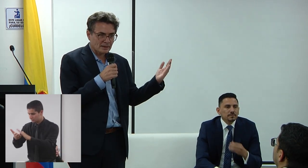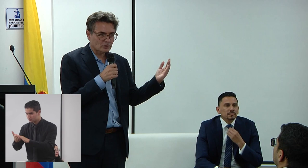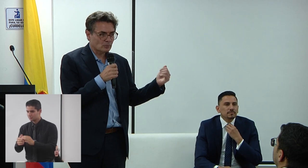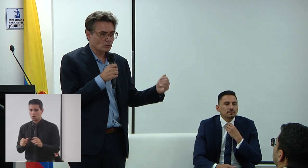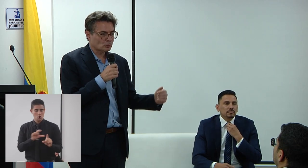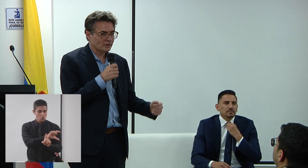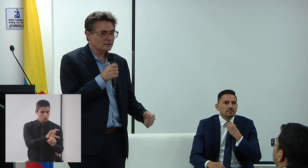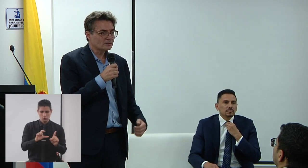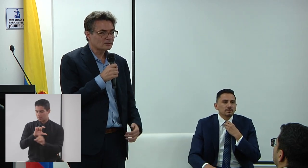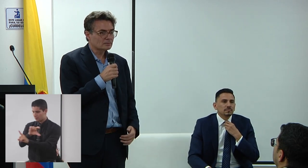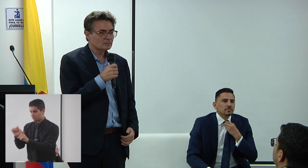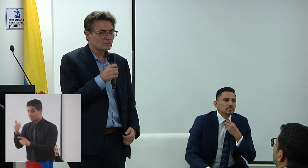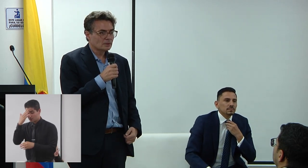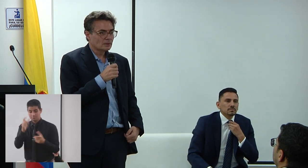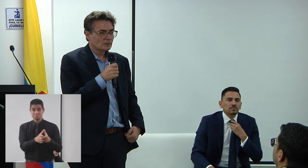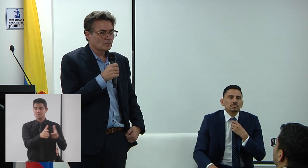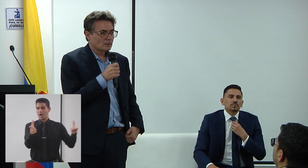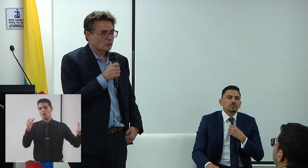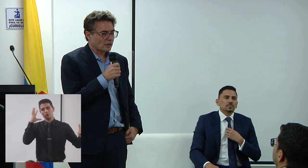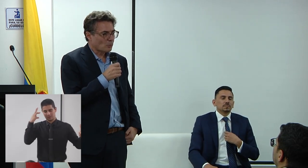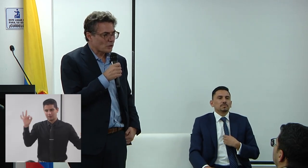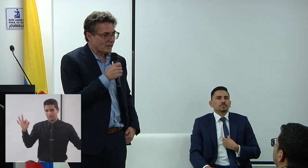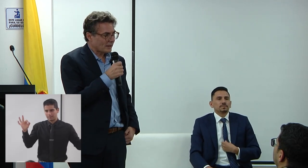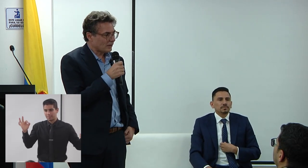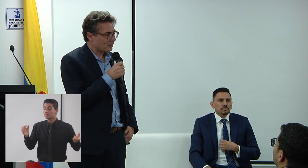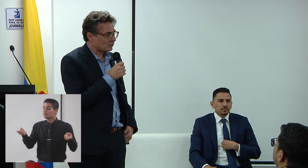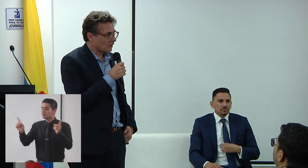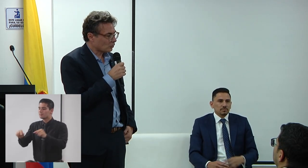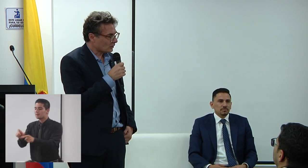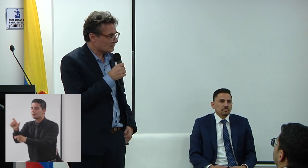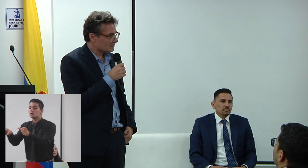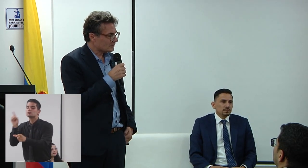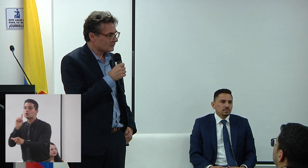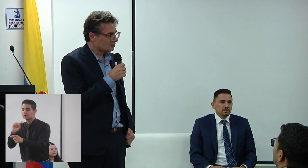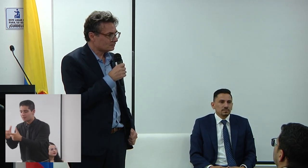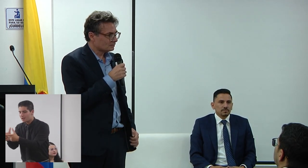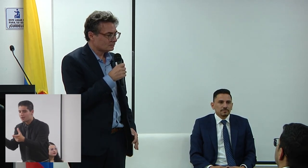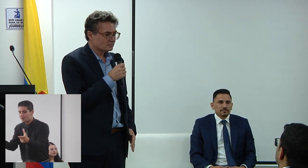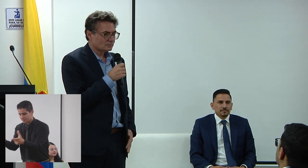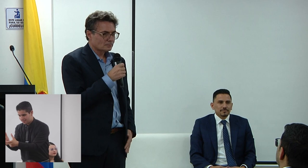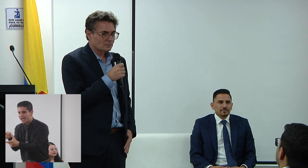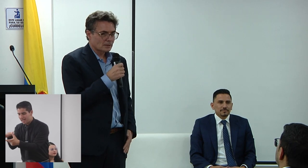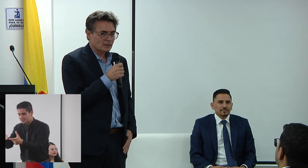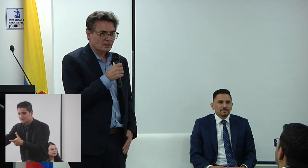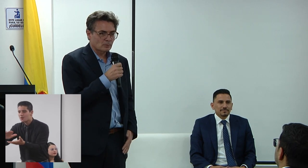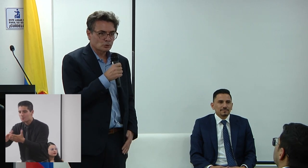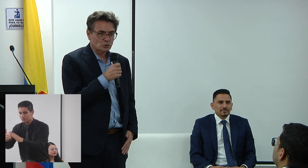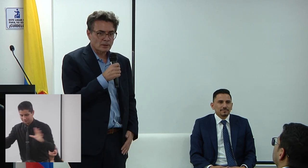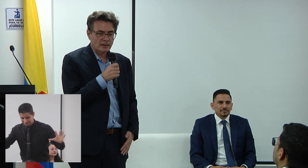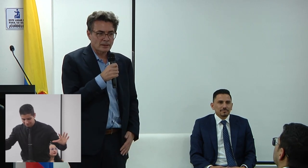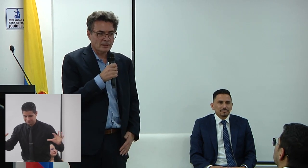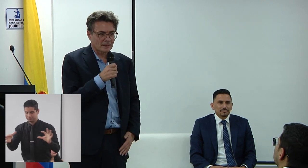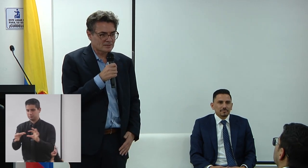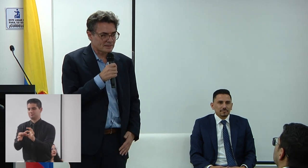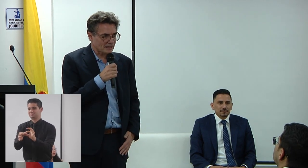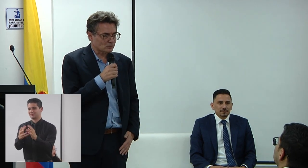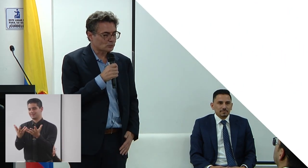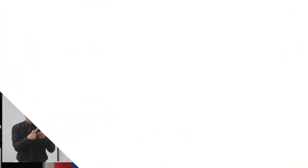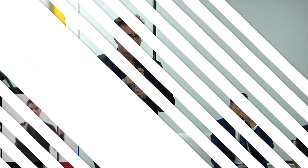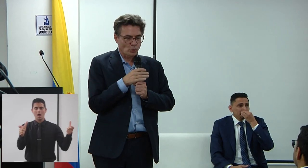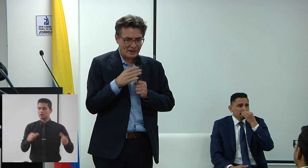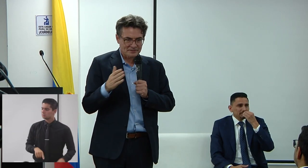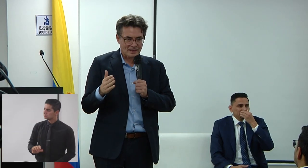mayoritaria que somos los oyentes, y otra comunidad la de las personas sordas, que tiene mucho que enseñarnos.